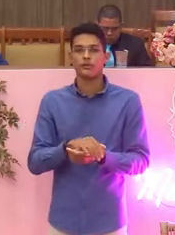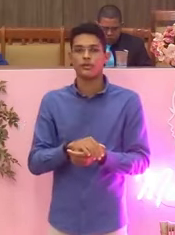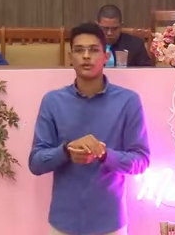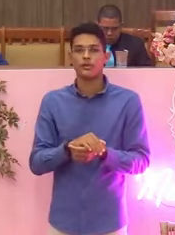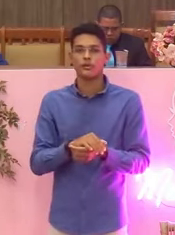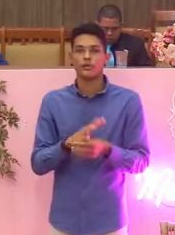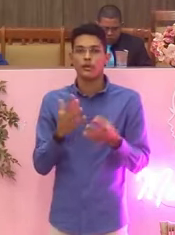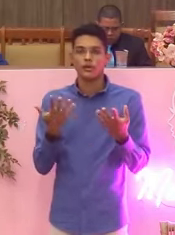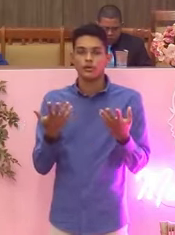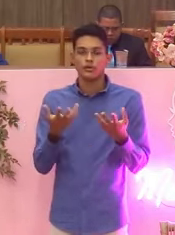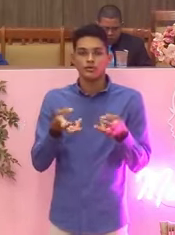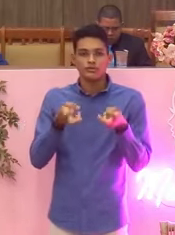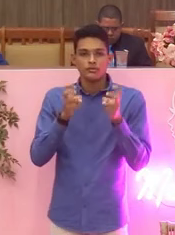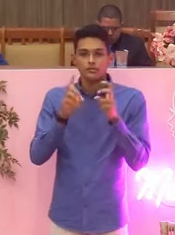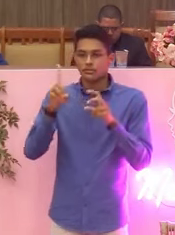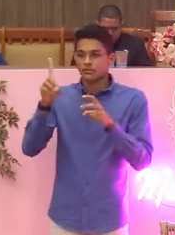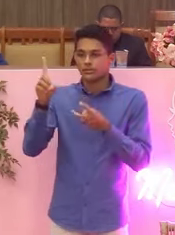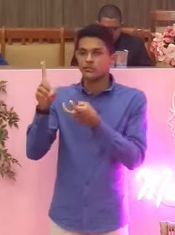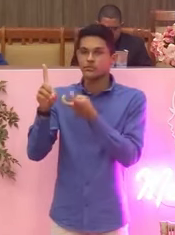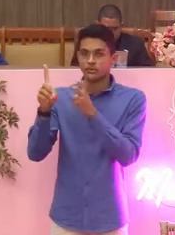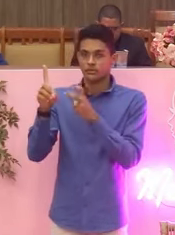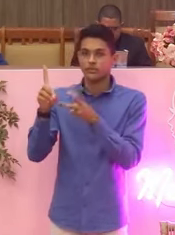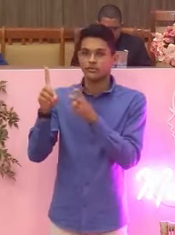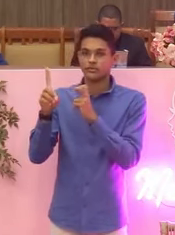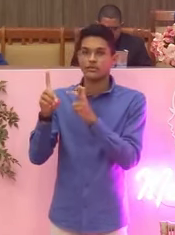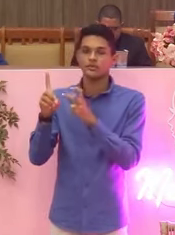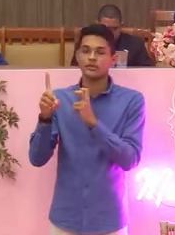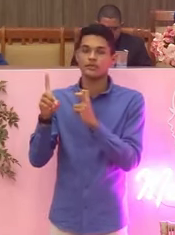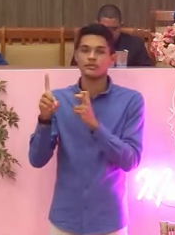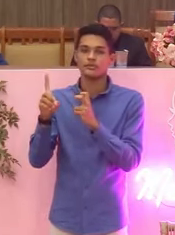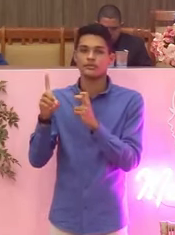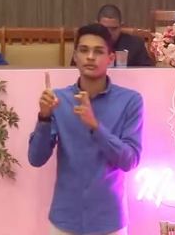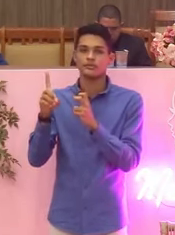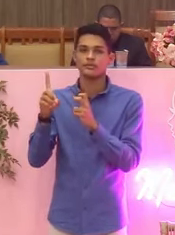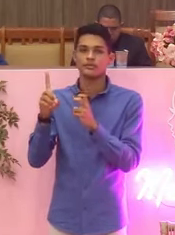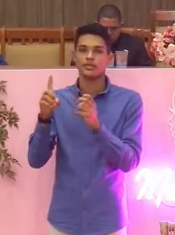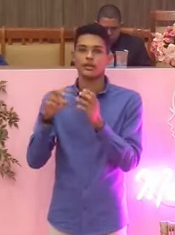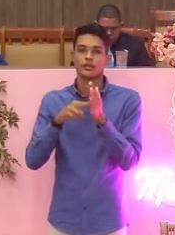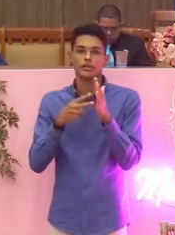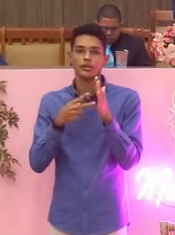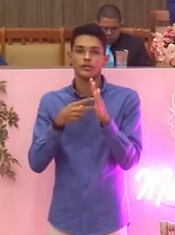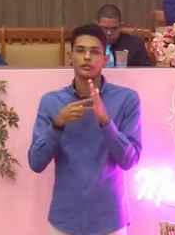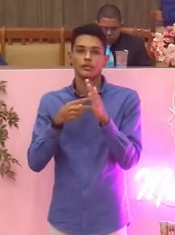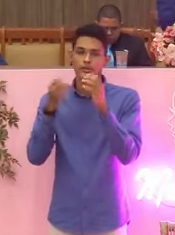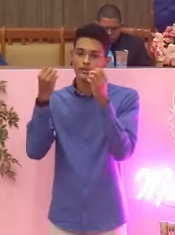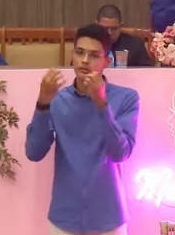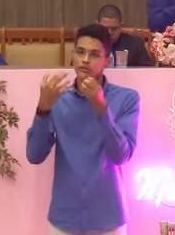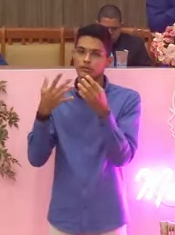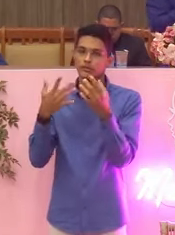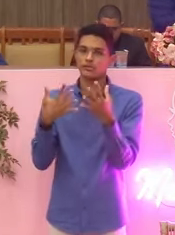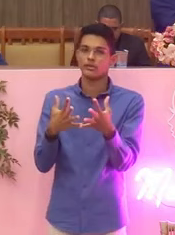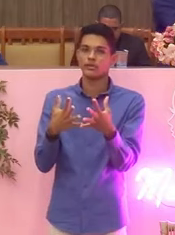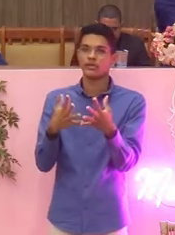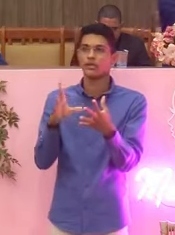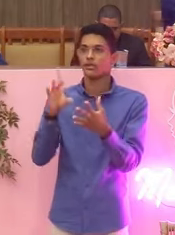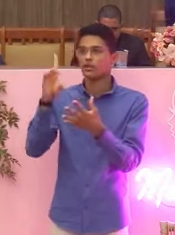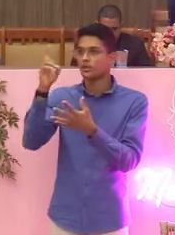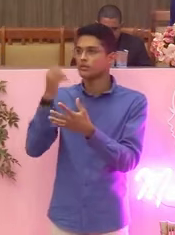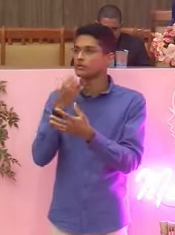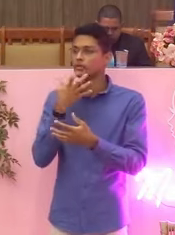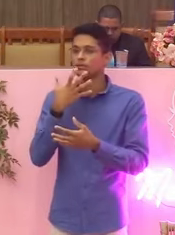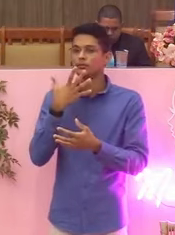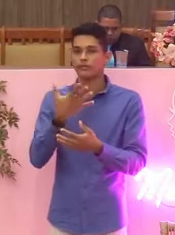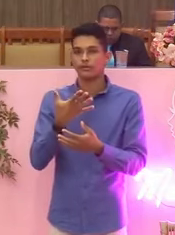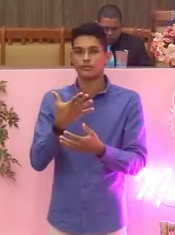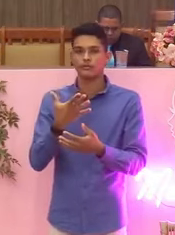ela faz menção dos atributos divinos, nesses atributos Deus é amor, Deus é pureza, Deus é bondade.